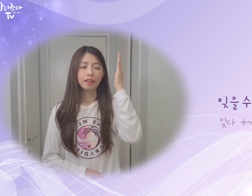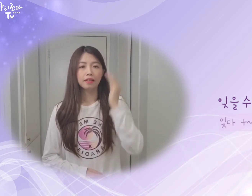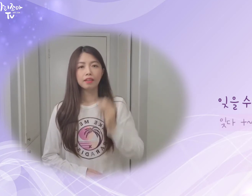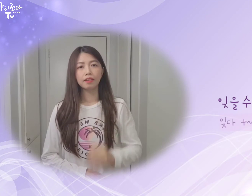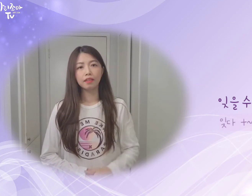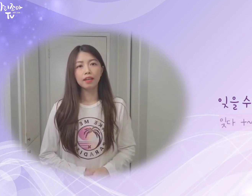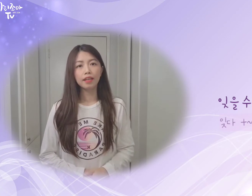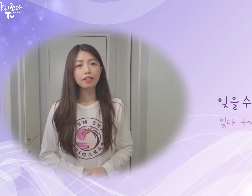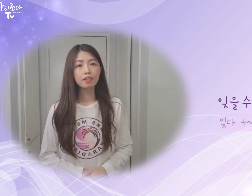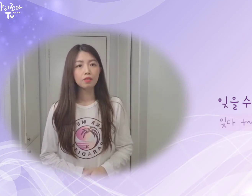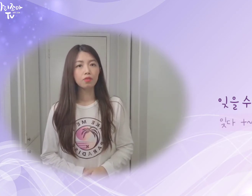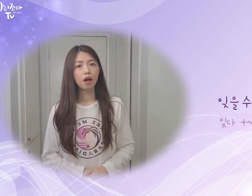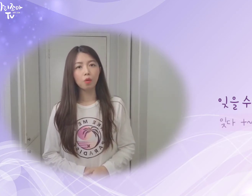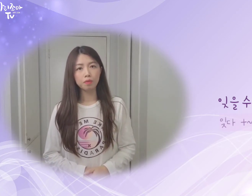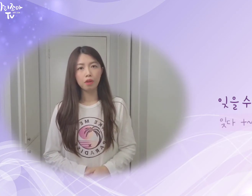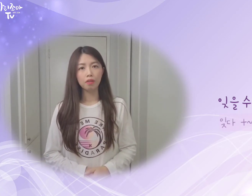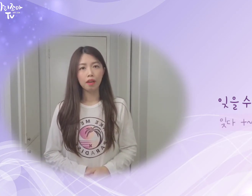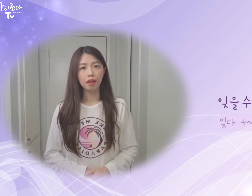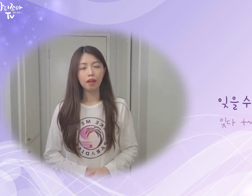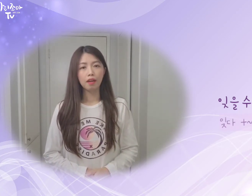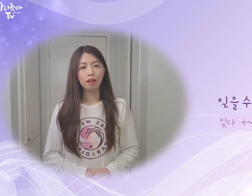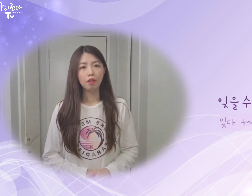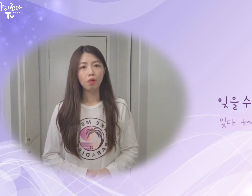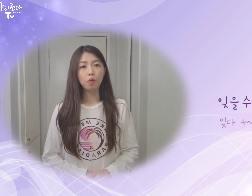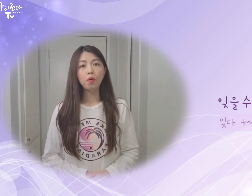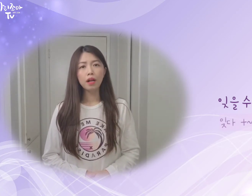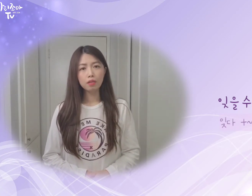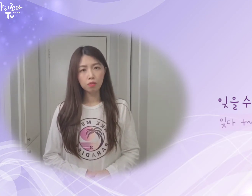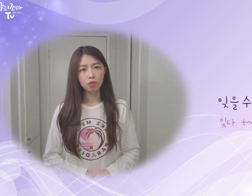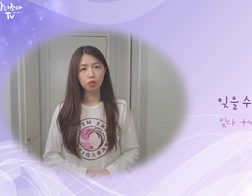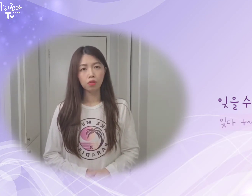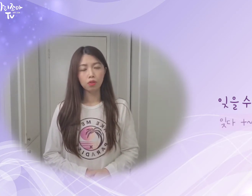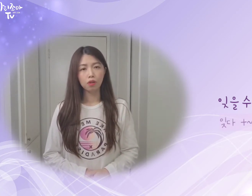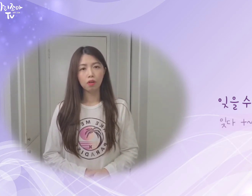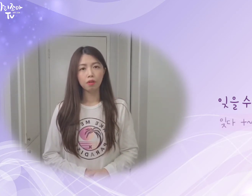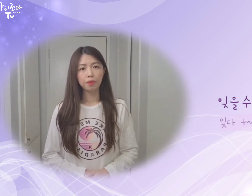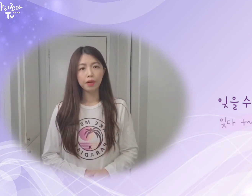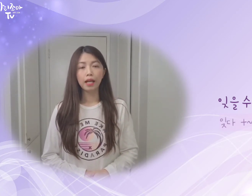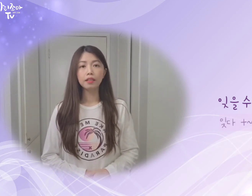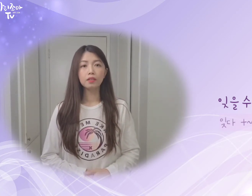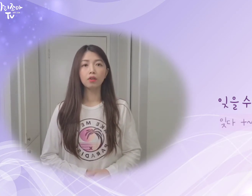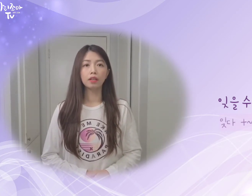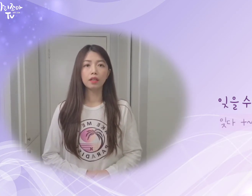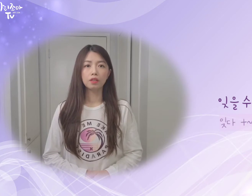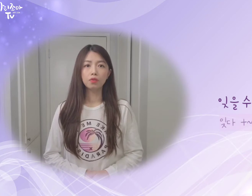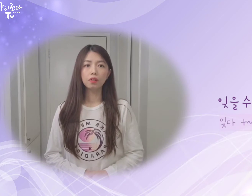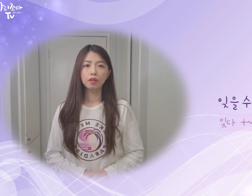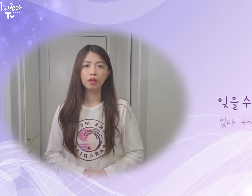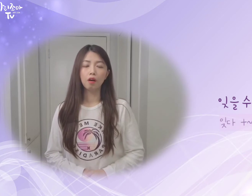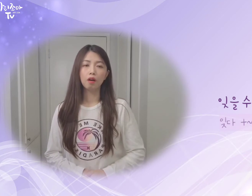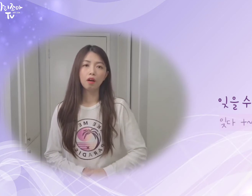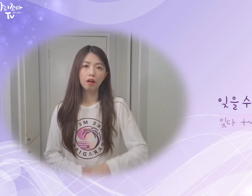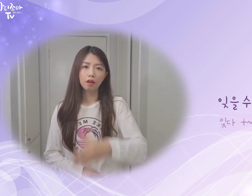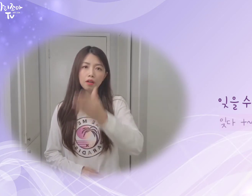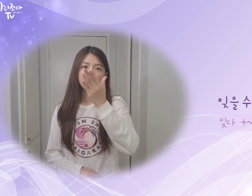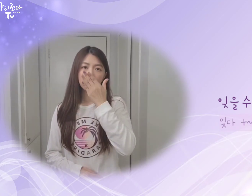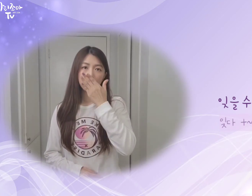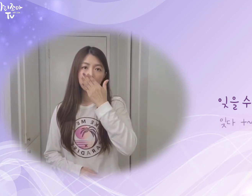잊어버리다. 잊을 수가 없었네. 뭐 뭐 할 수. 가능성을 나타낸 수어는요. 손을